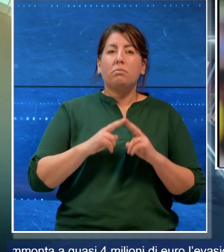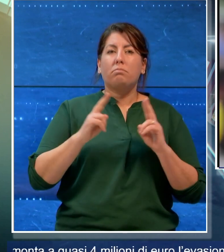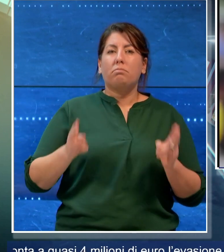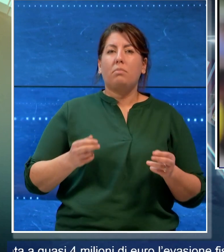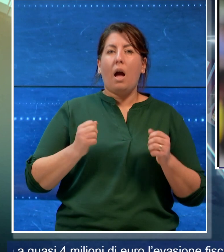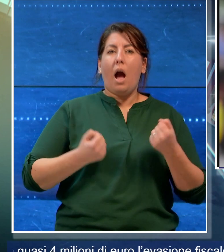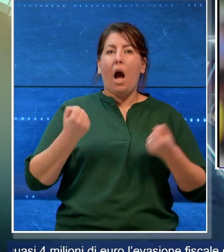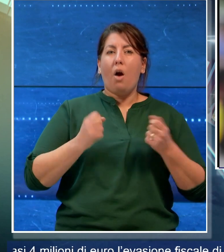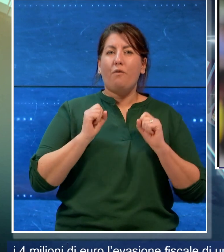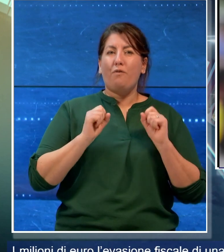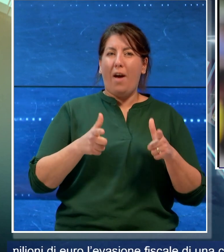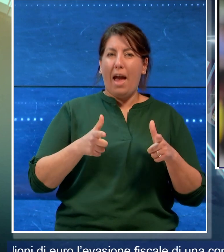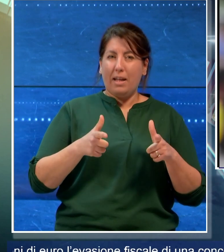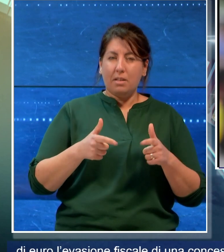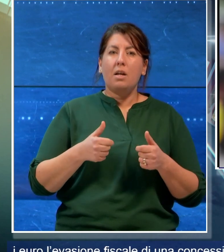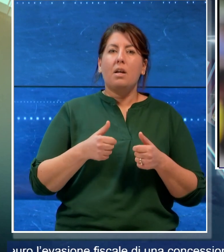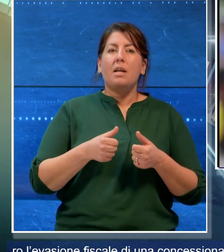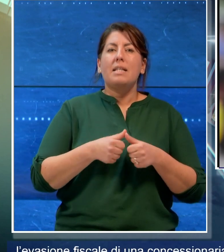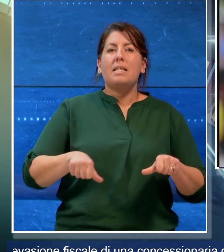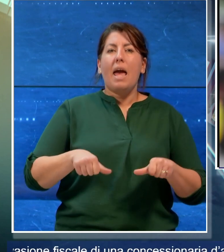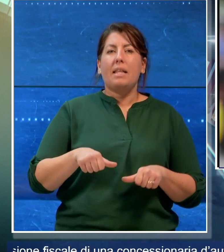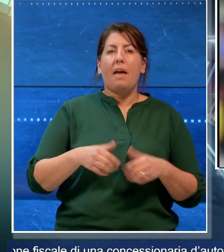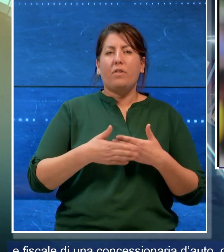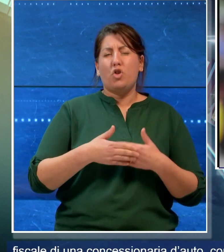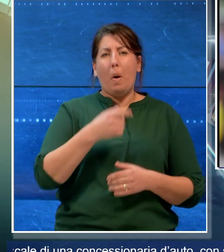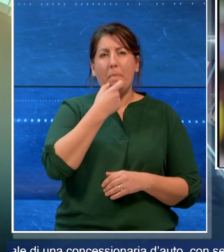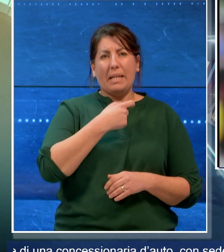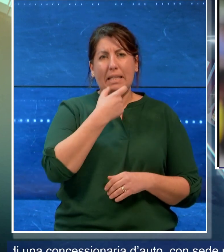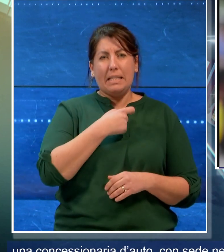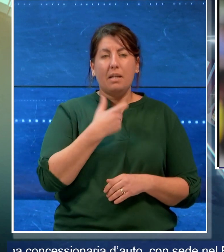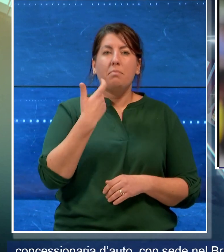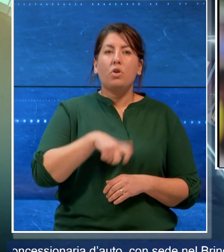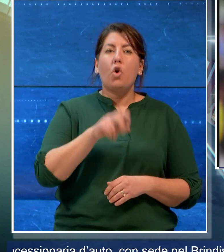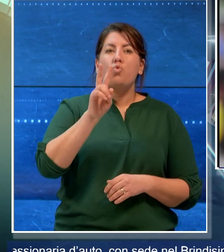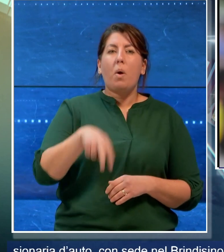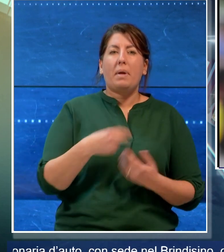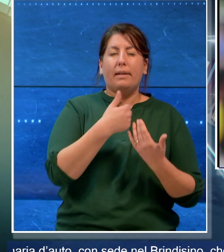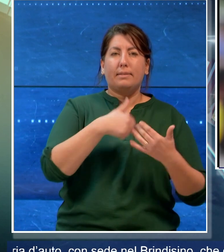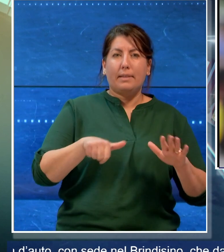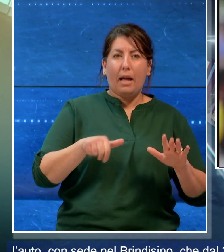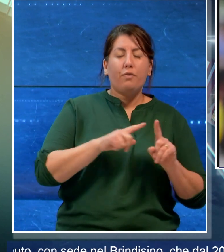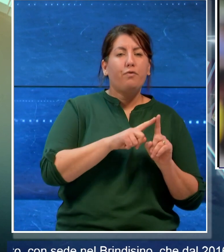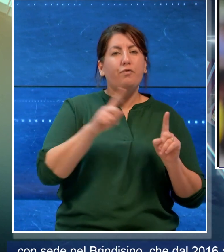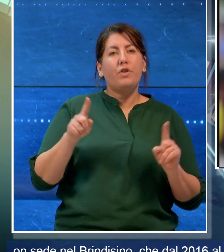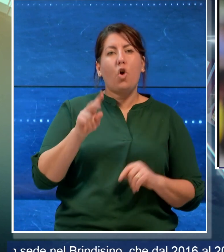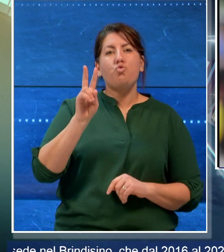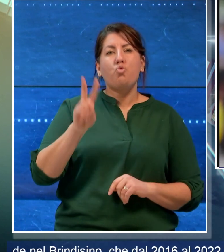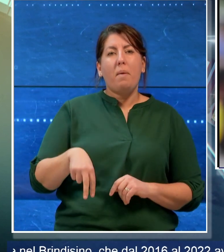con sede del Brindisino che dal 2016 al